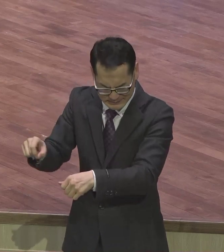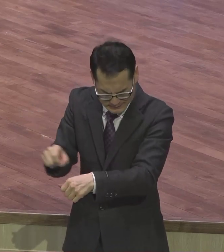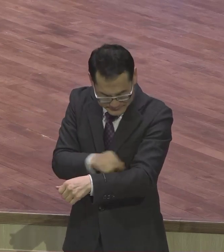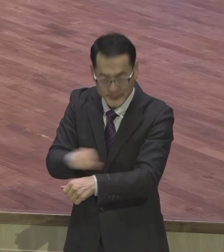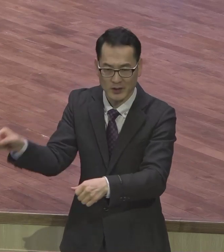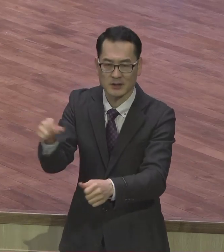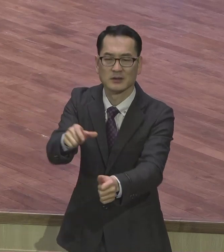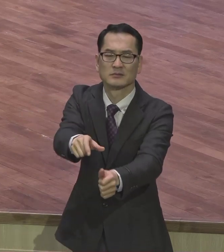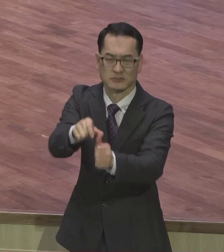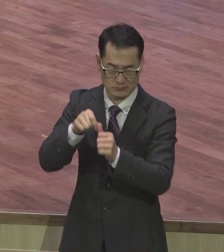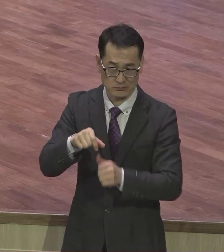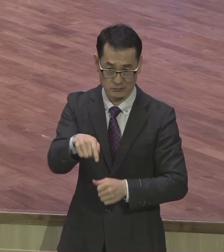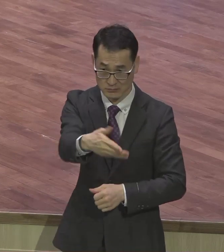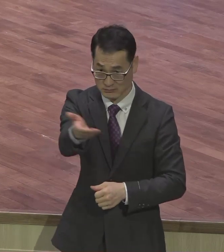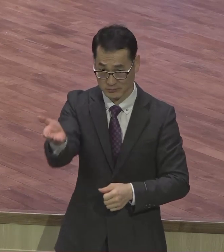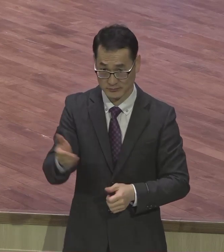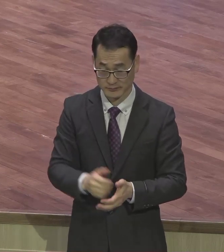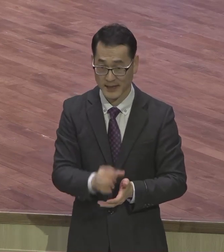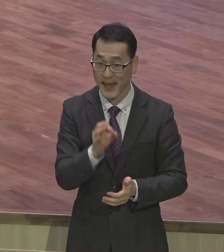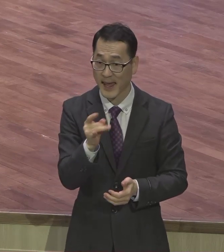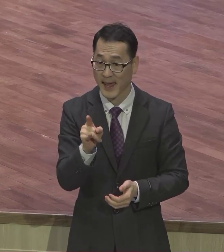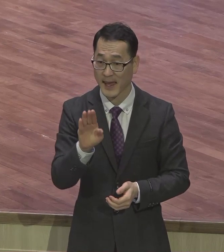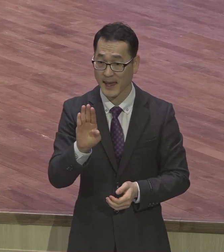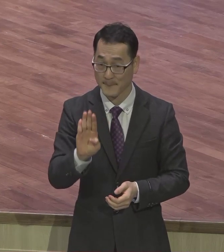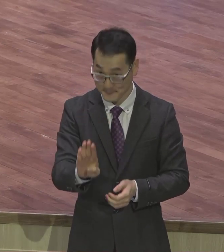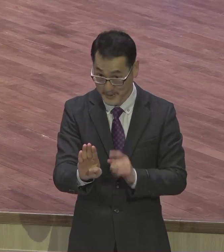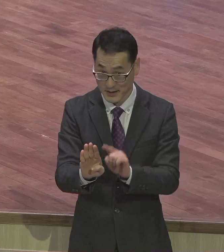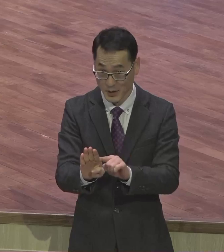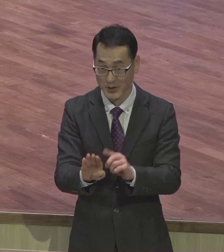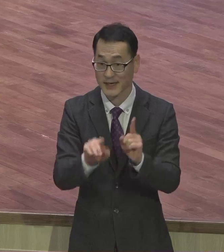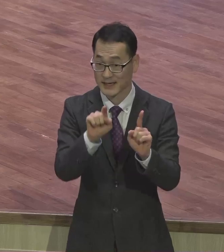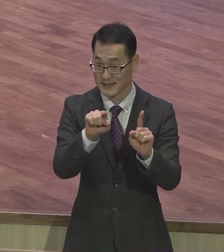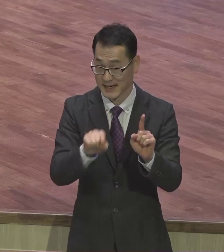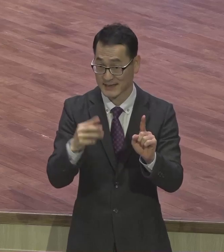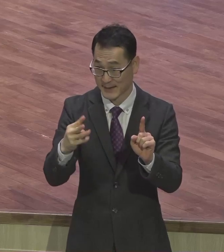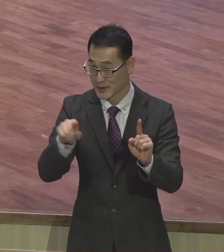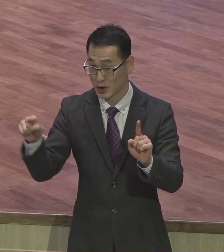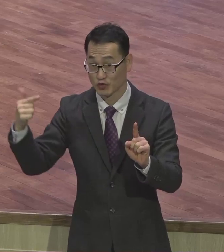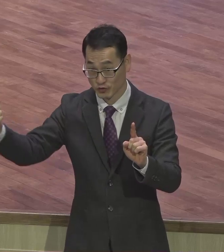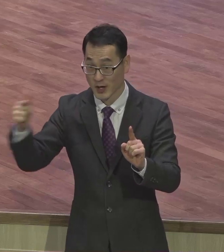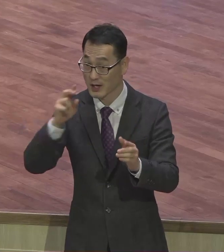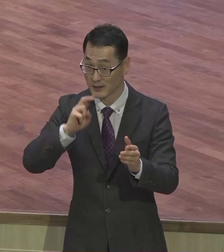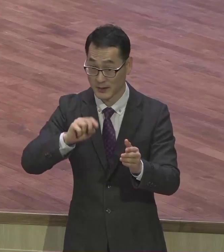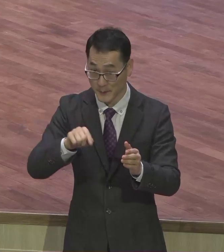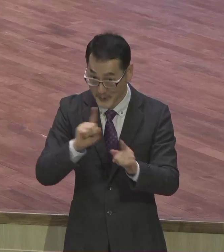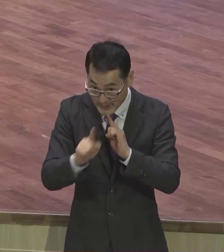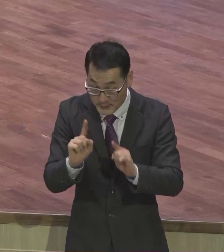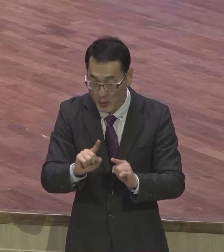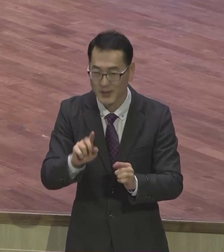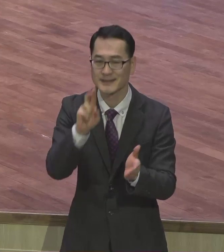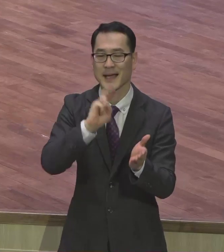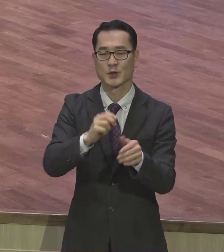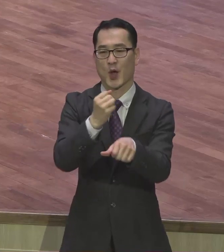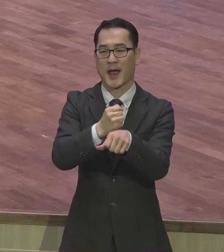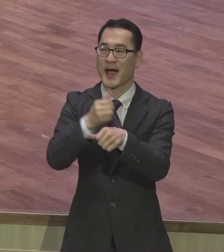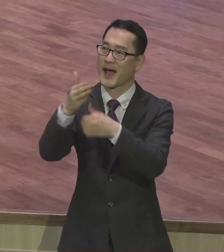1장 3절 6절 이렇게 고백합니다. 찬송하리로다. 하나님 곧 우리 주 예수 그리스도의